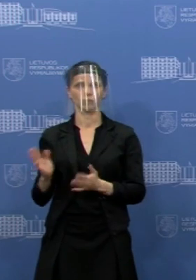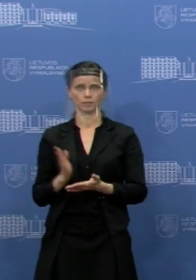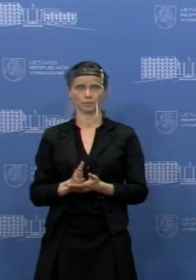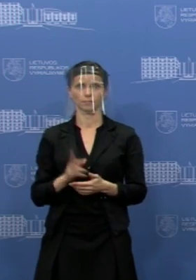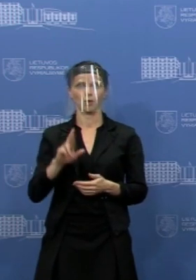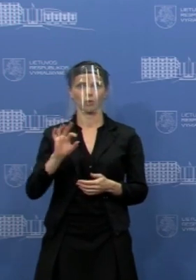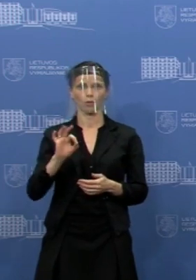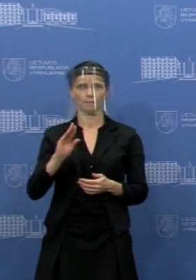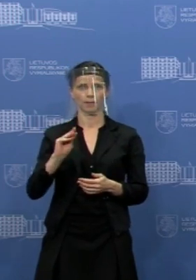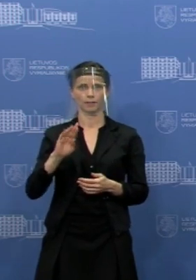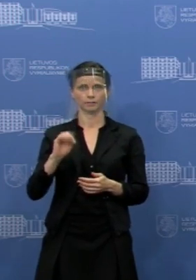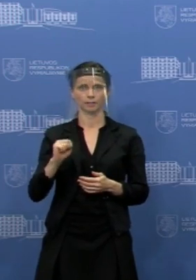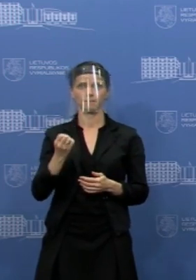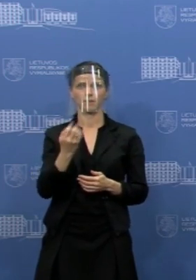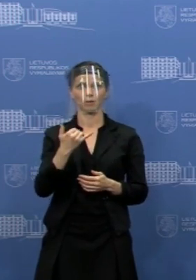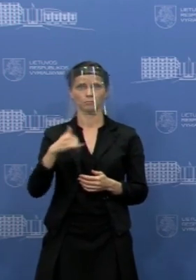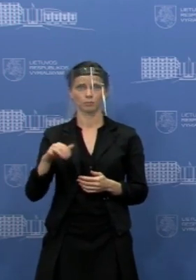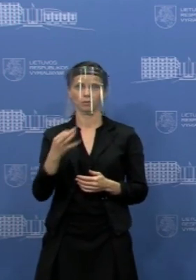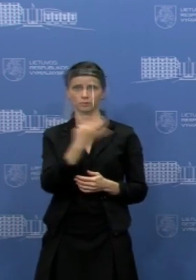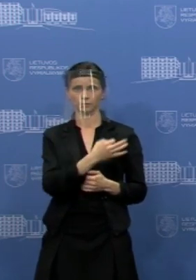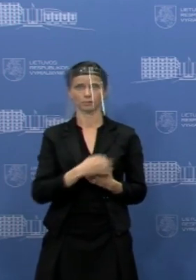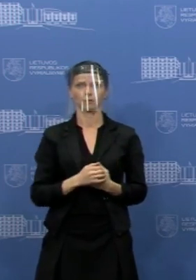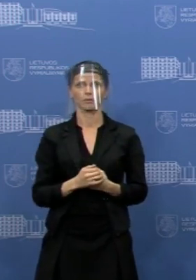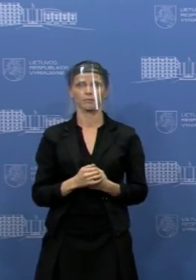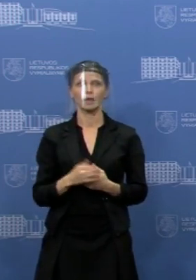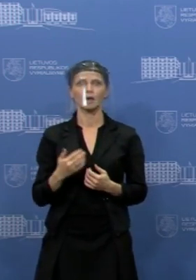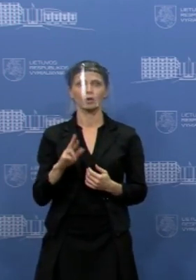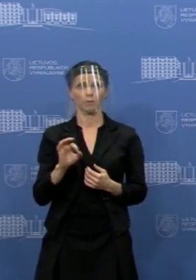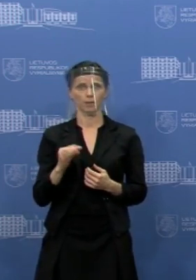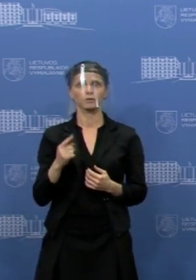Roberta, 15 minučių. Labadiena, Roberta, būtų klausimų?